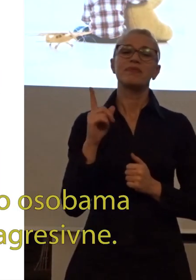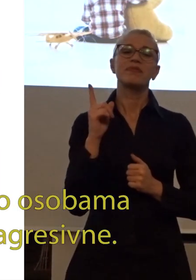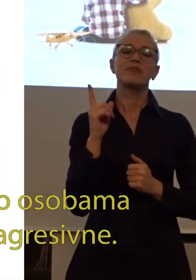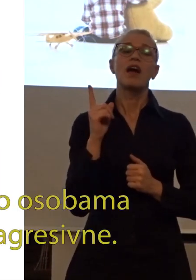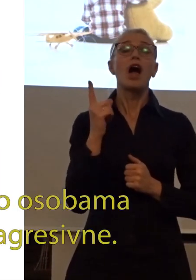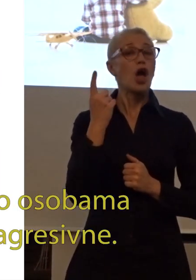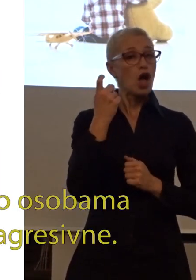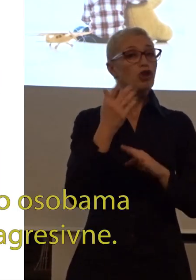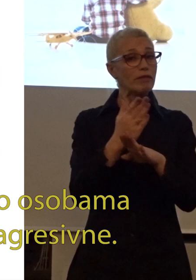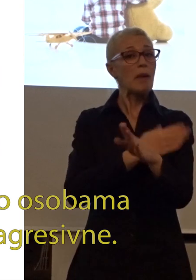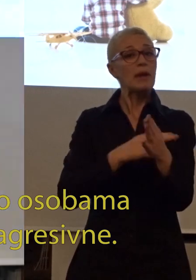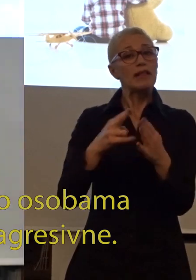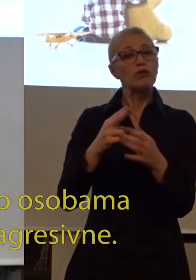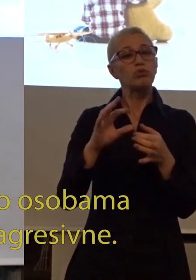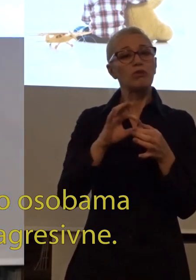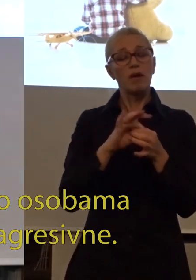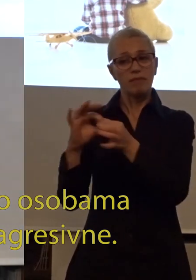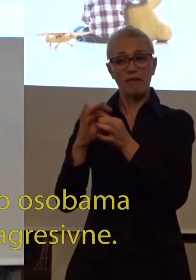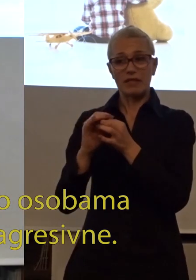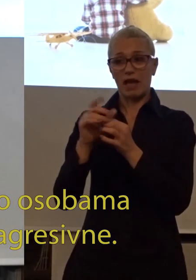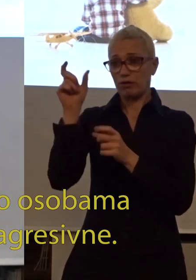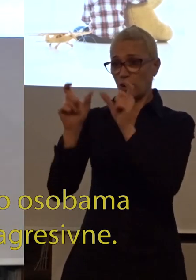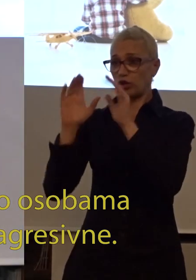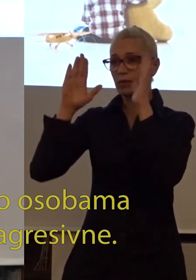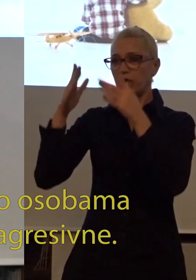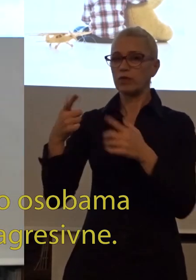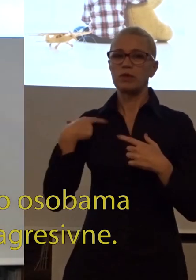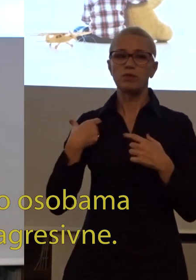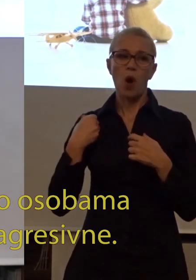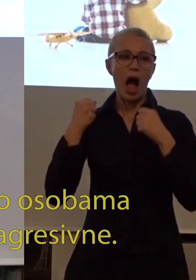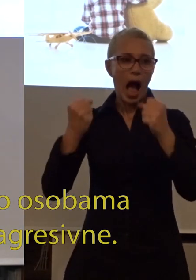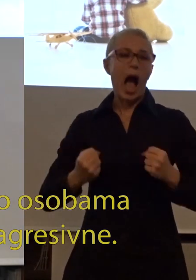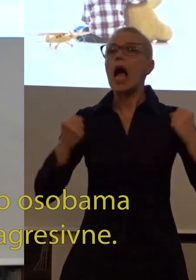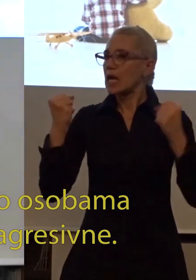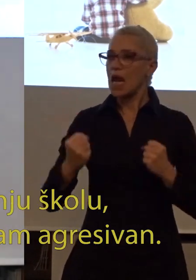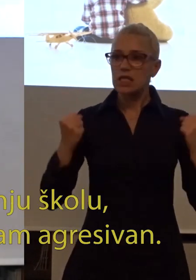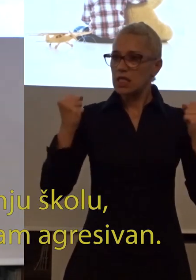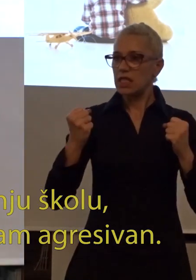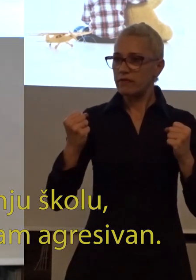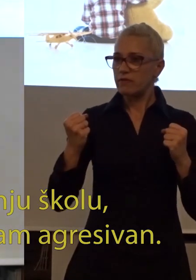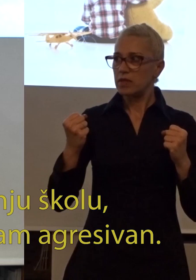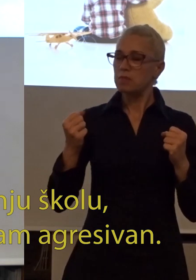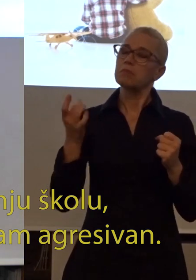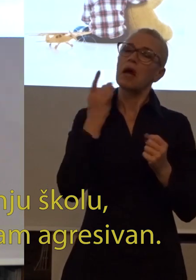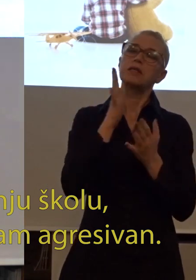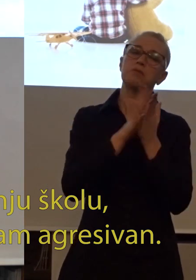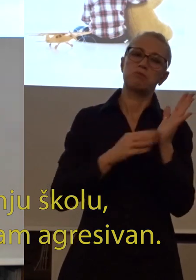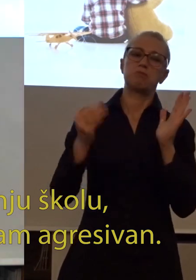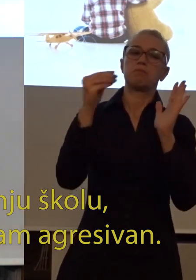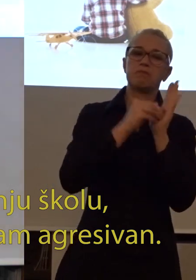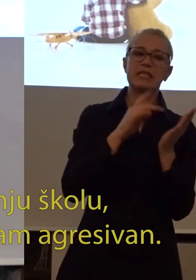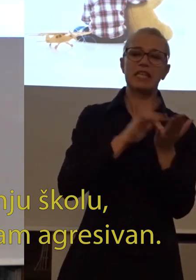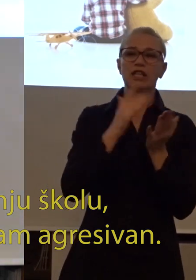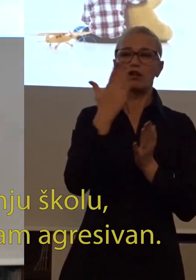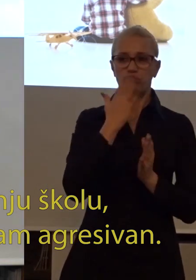Još jedna od predresoda osobama sa autizmom je da su agresivni. Kada sam pošlo u srednju